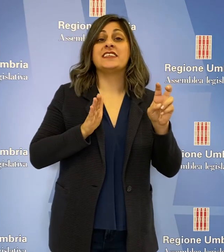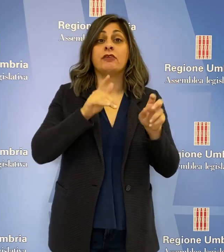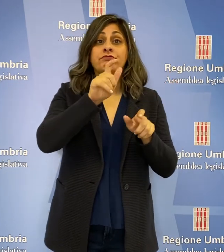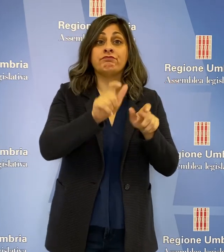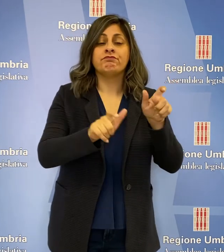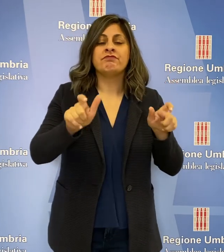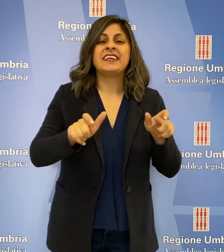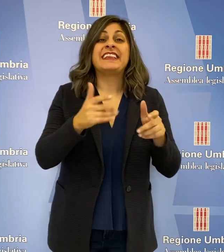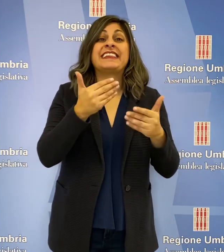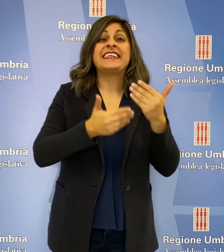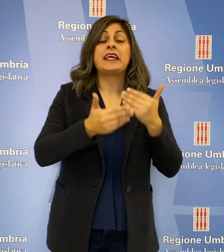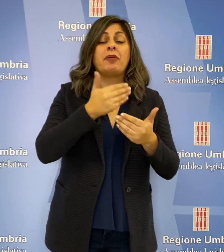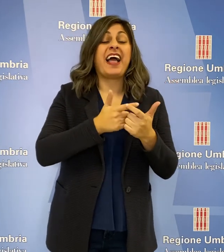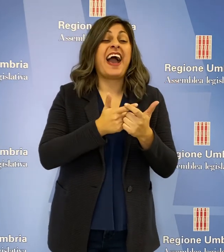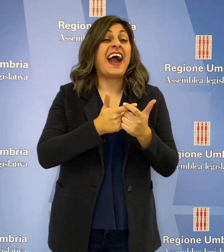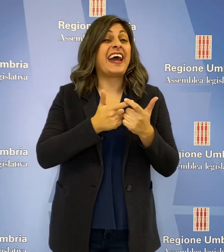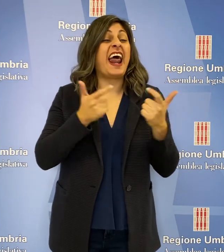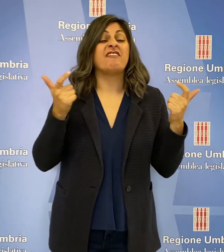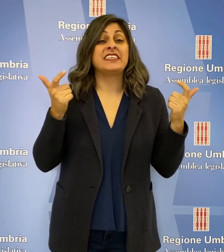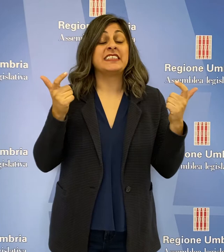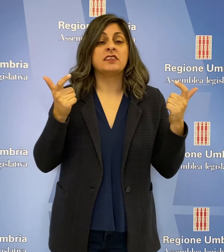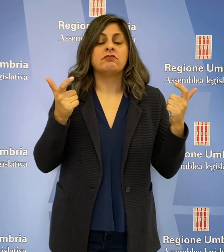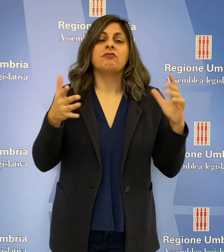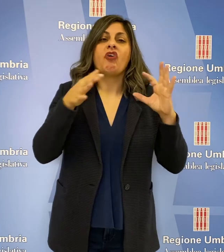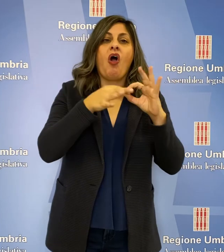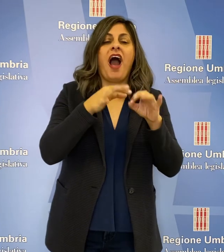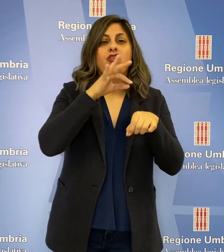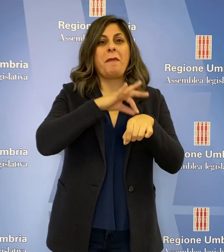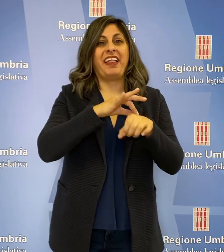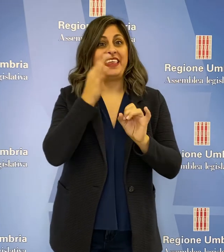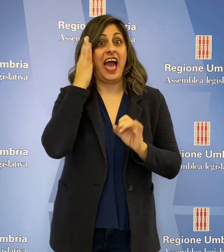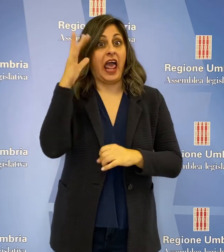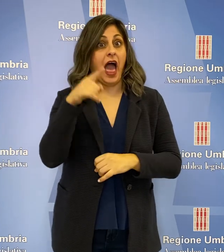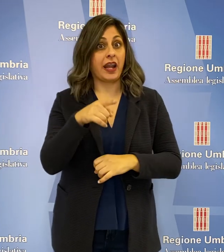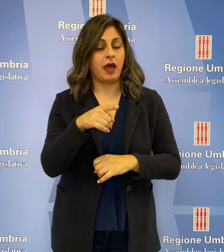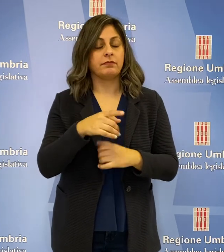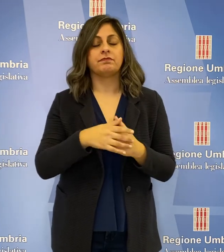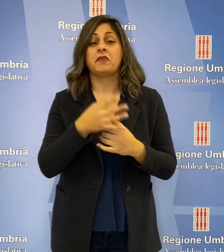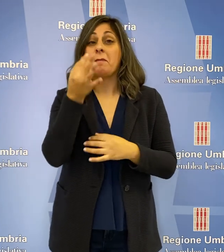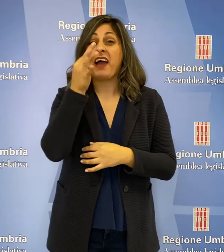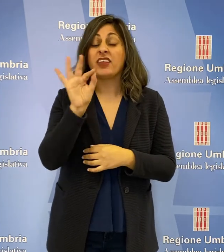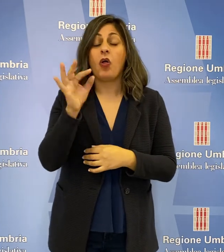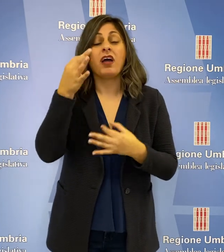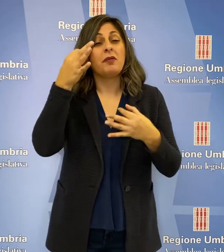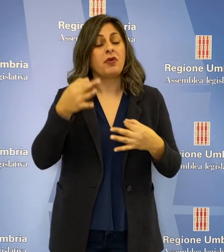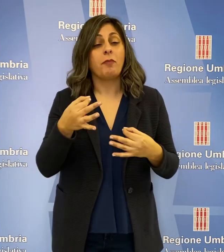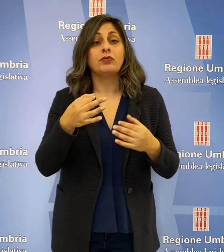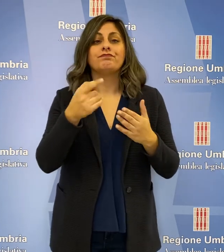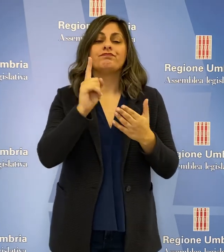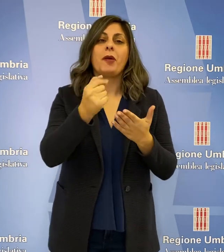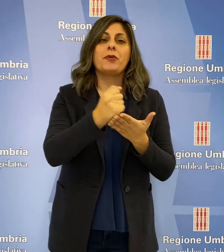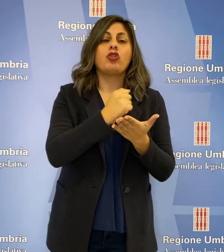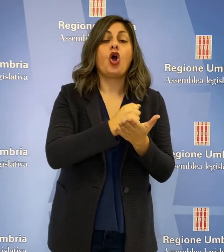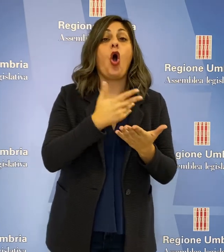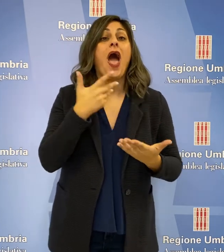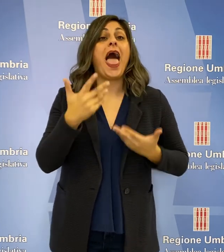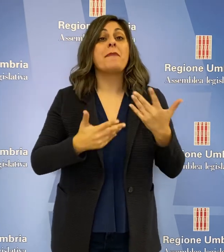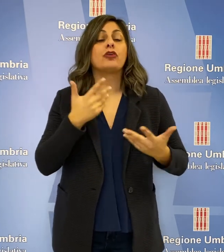delle gravissime disabilità associate a malattia rara e in particolare sull'attuazione di protocolli di